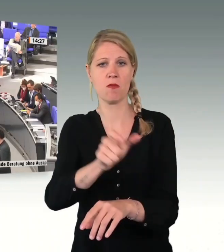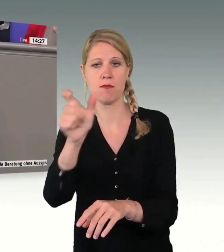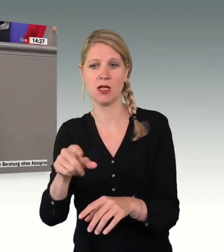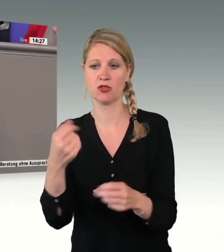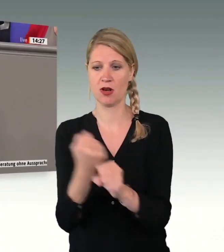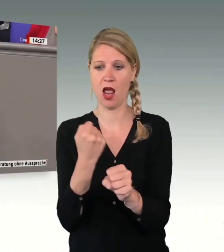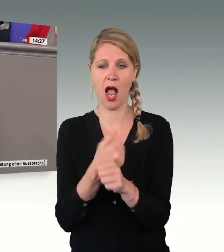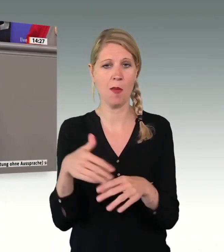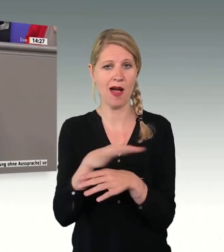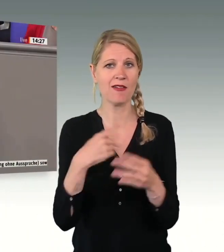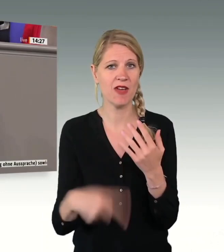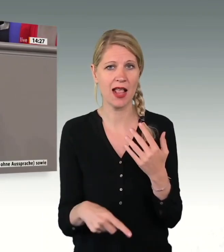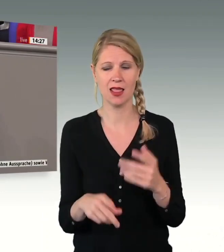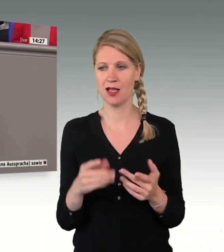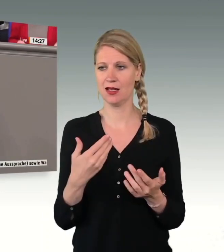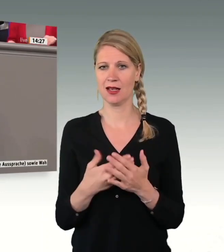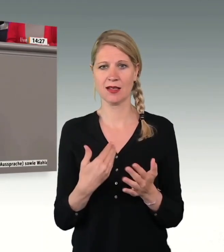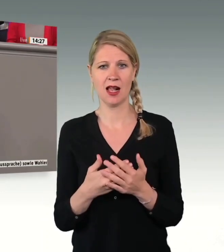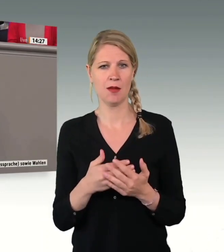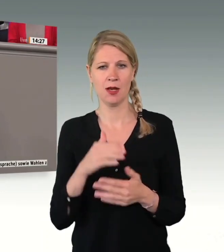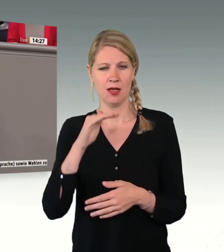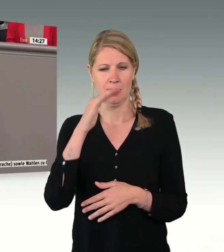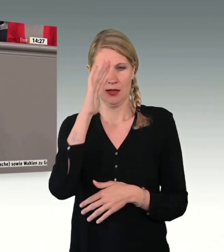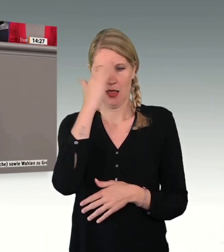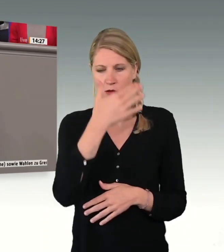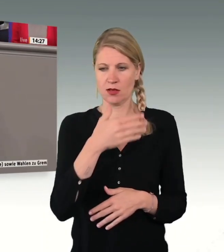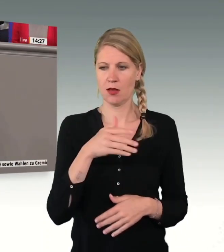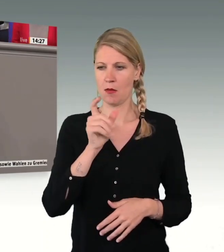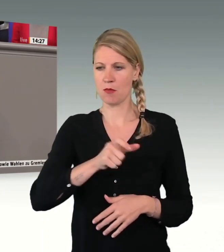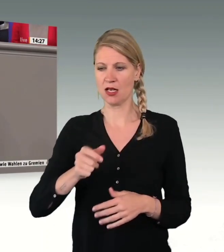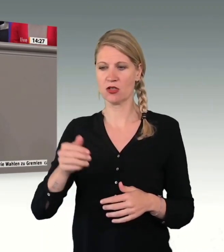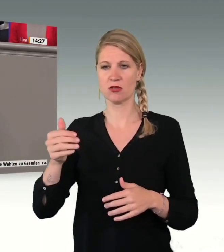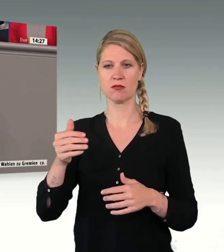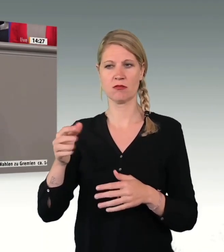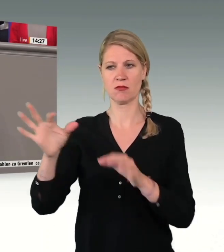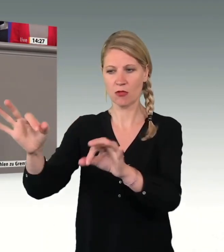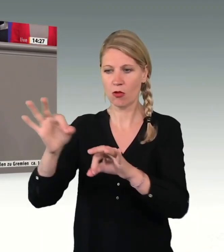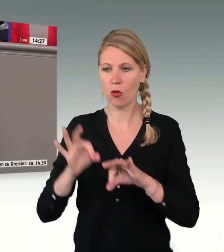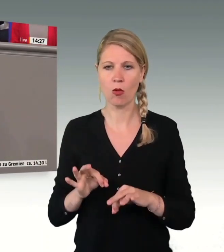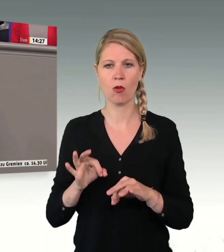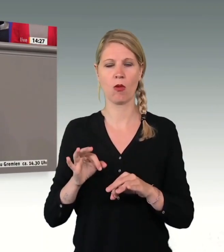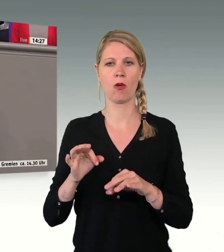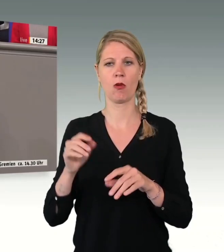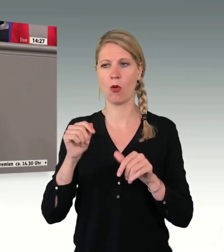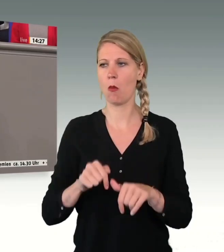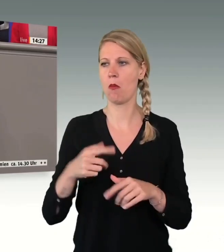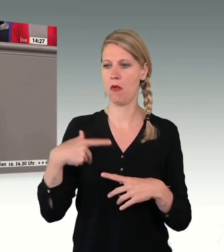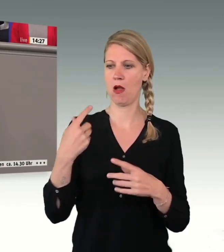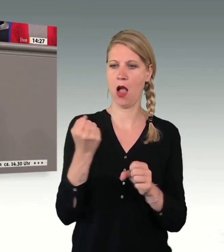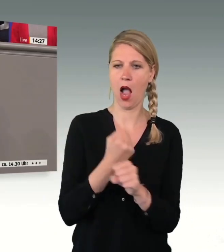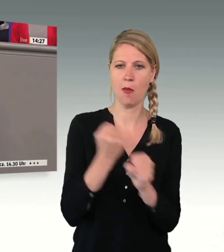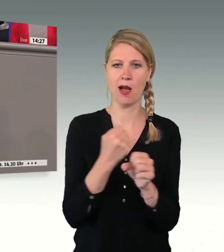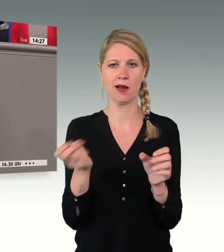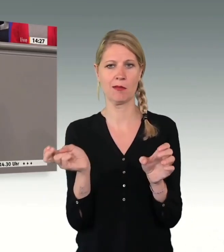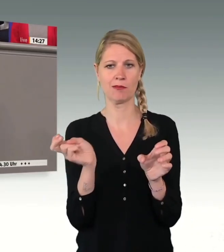zurückzuführen aus den Schulen, aus den Betrieben. Menschen, die hier angekommen sind, hier einen Mittelpunkt gefunden haben. Und das